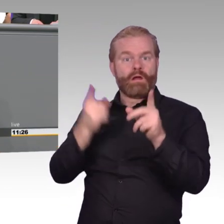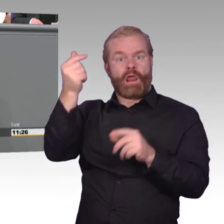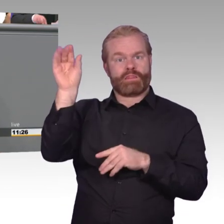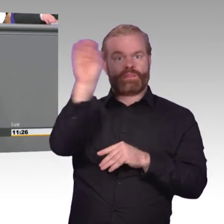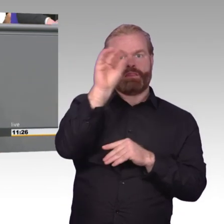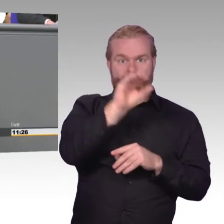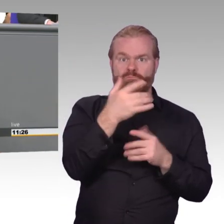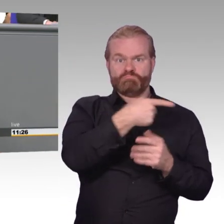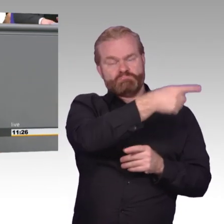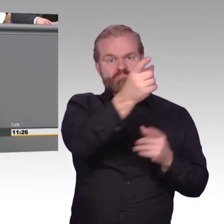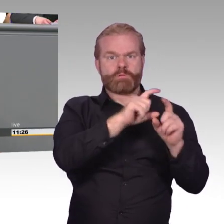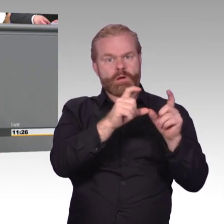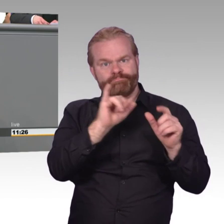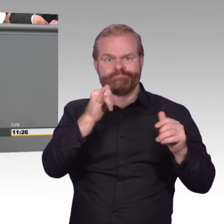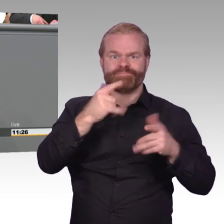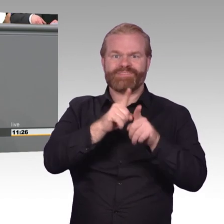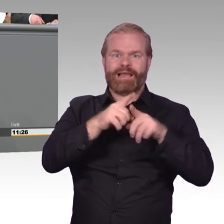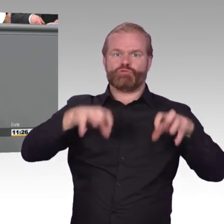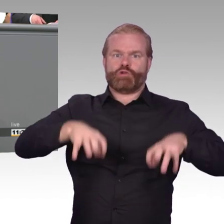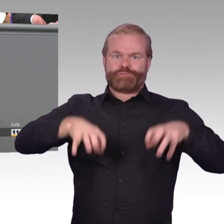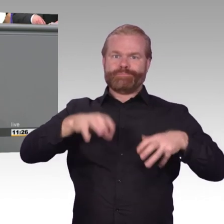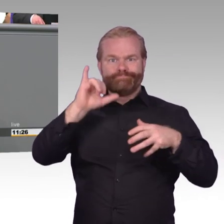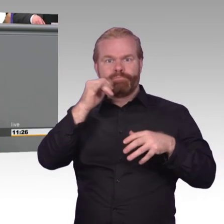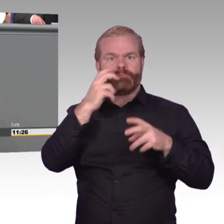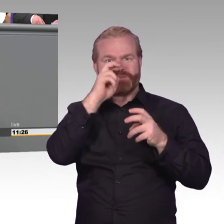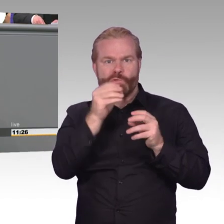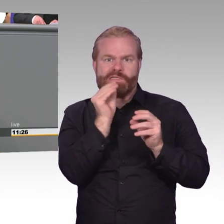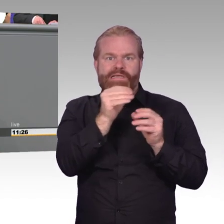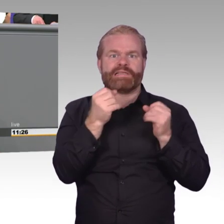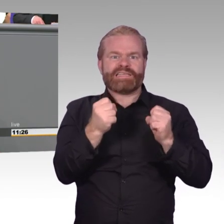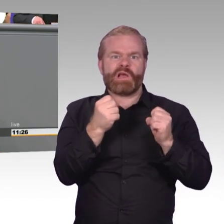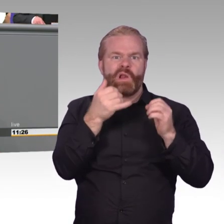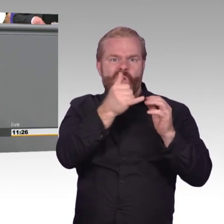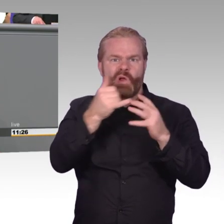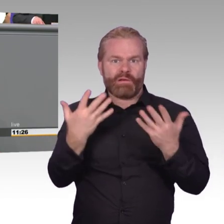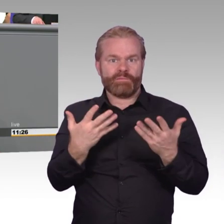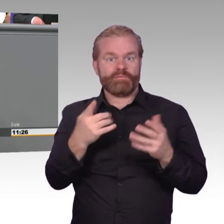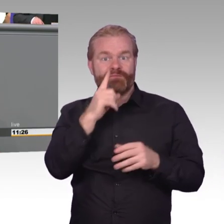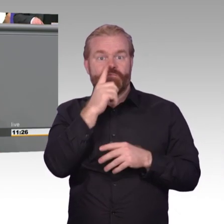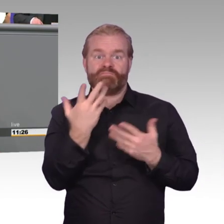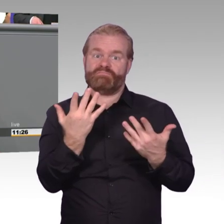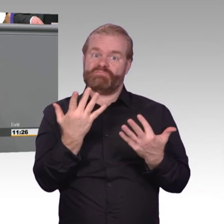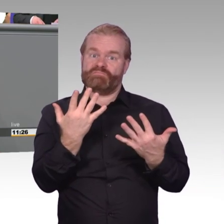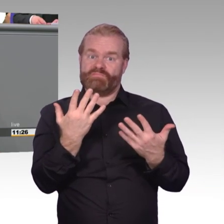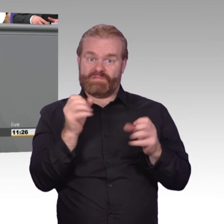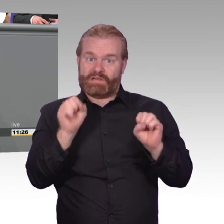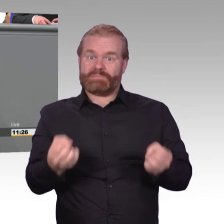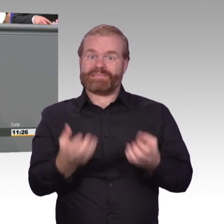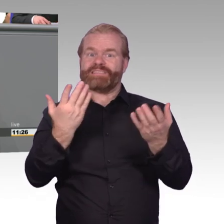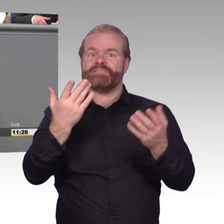Das sollte uns eigentlich Mahnung genug sein, doch nein, gerade der Kauf, die Entwicklung und die Nutzung von solchen Sicherheitslücken durch Strafverfolgungs und